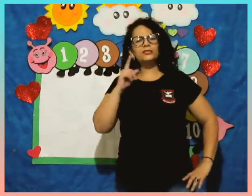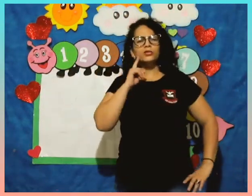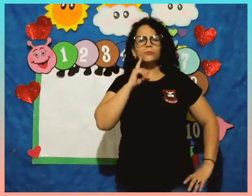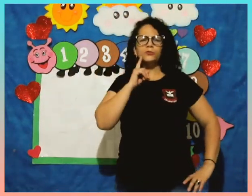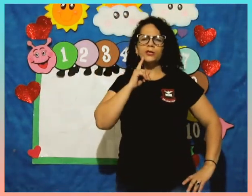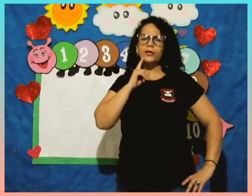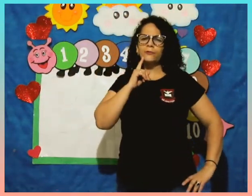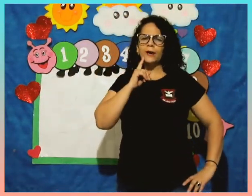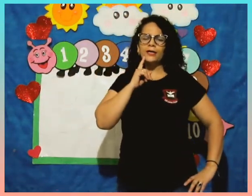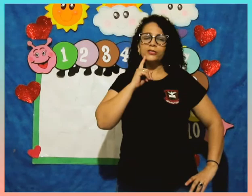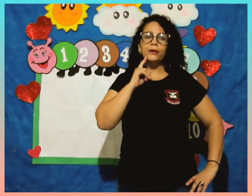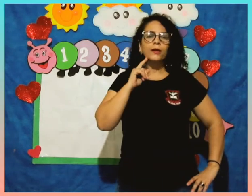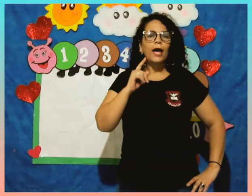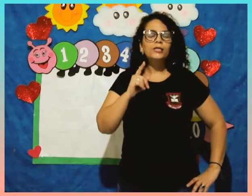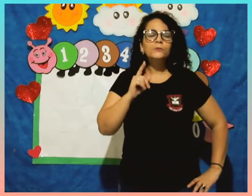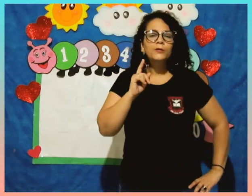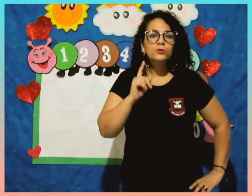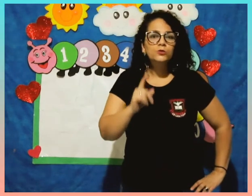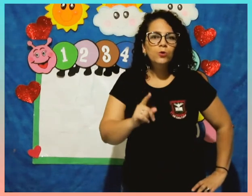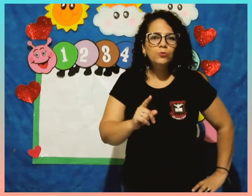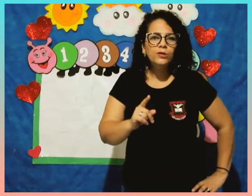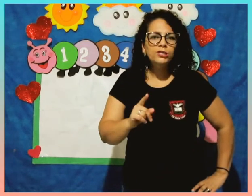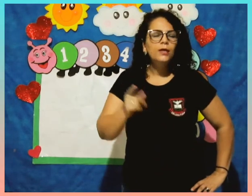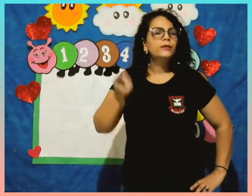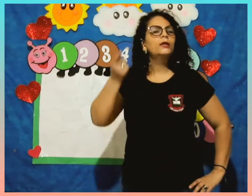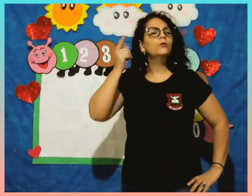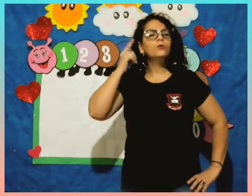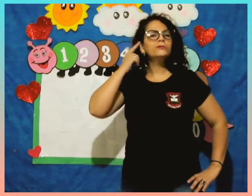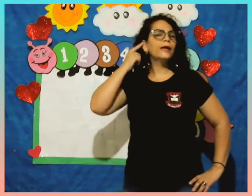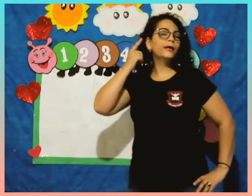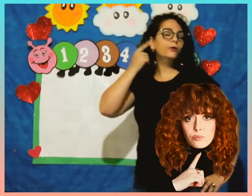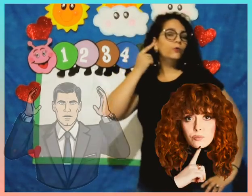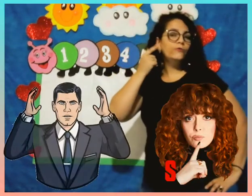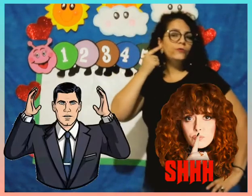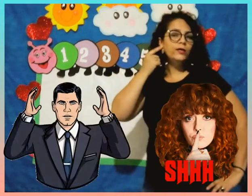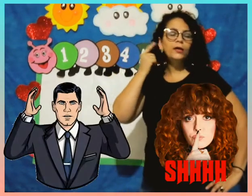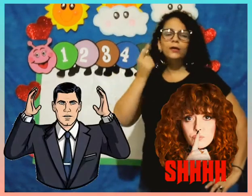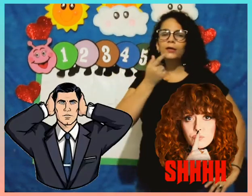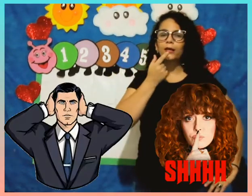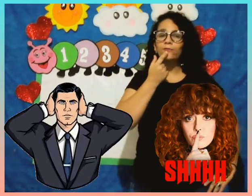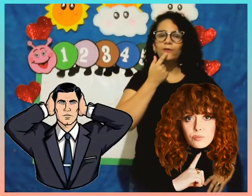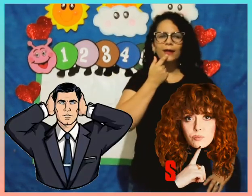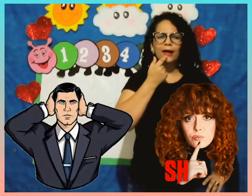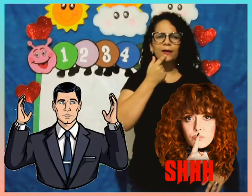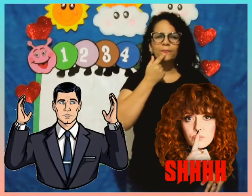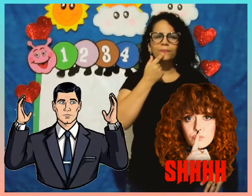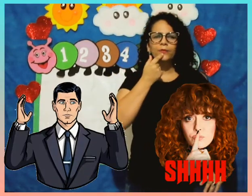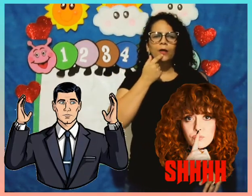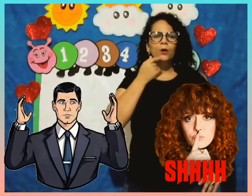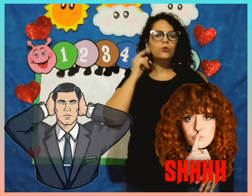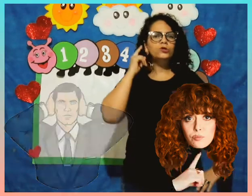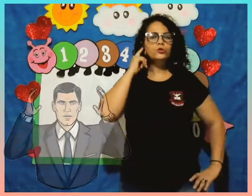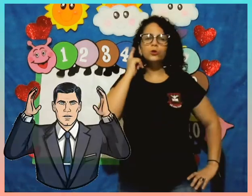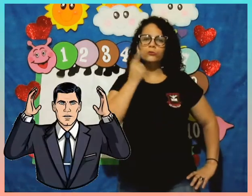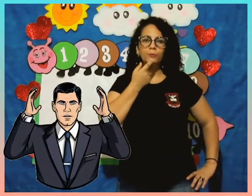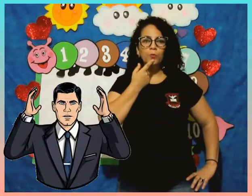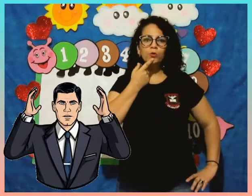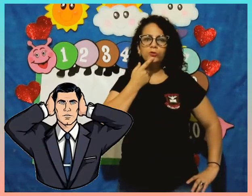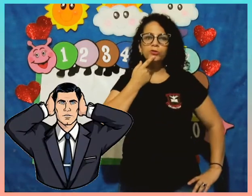tipo de linguagem? As pessoas que não conseguem ouvir e nem falar. Os surdos e mudos,